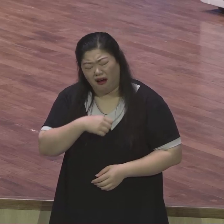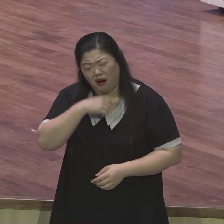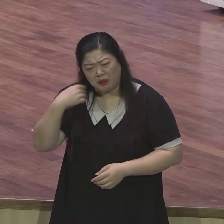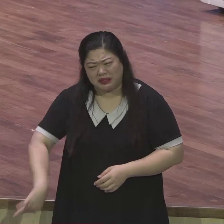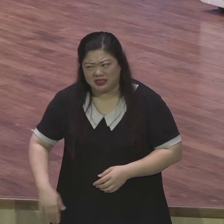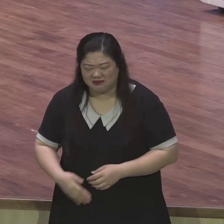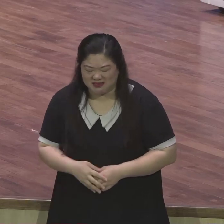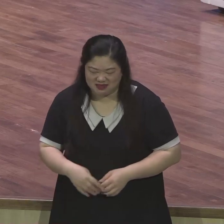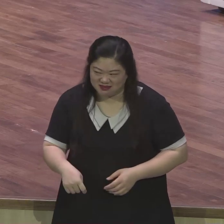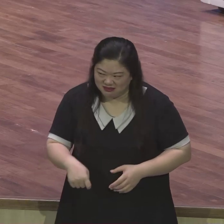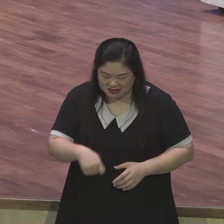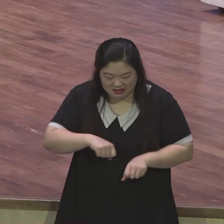밥도 안 먹고